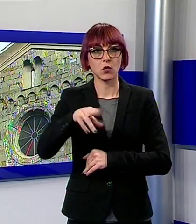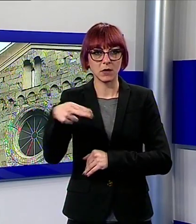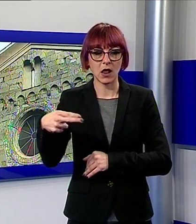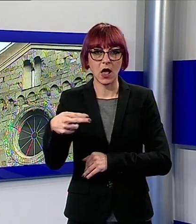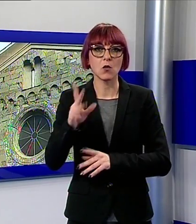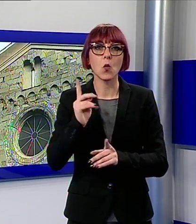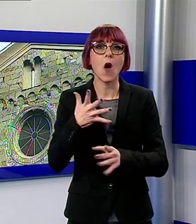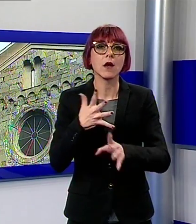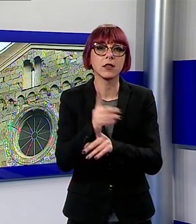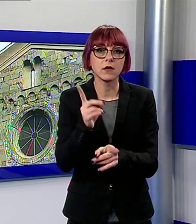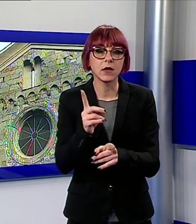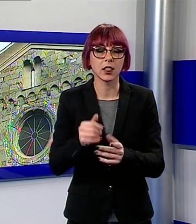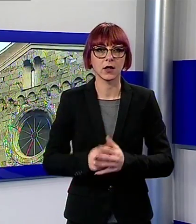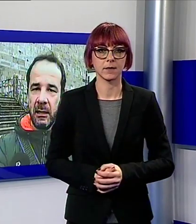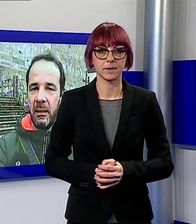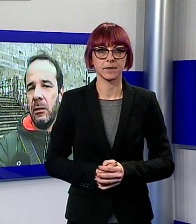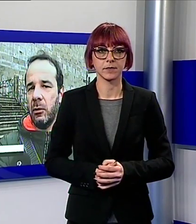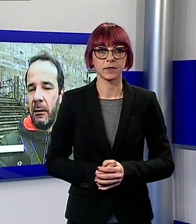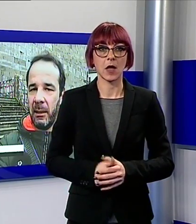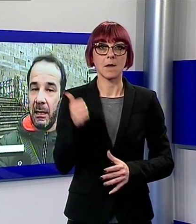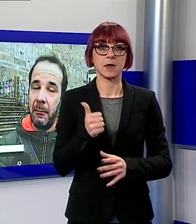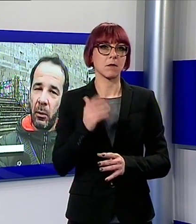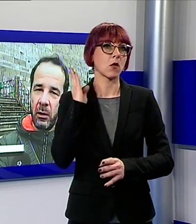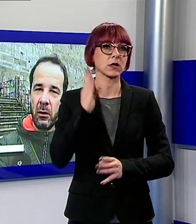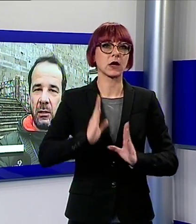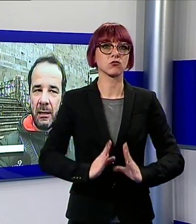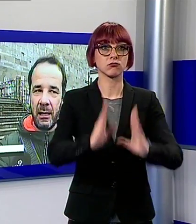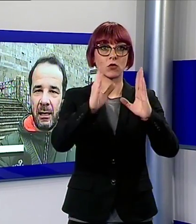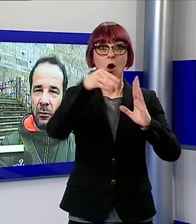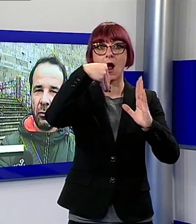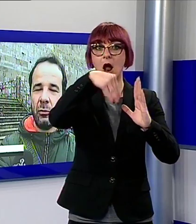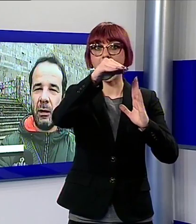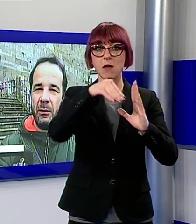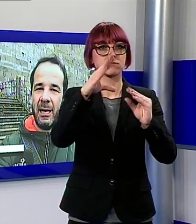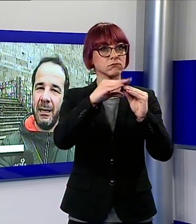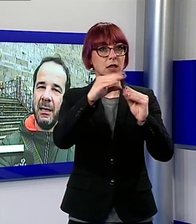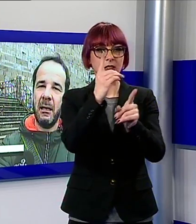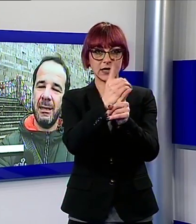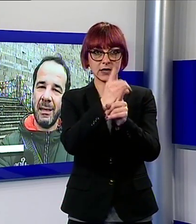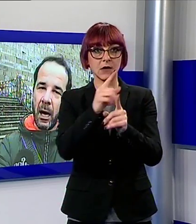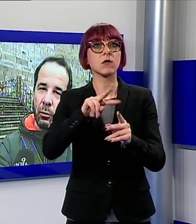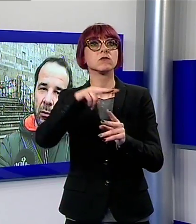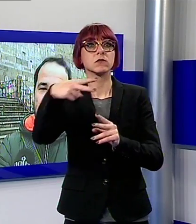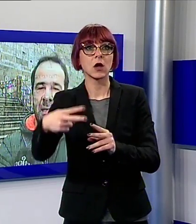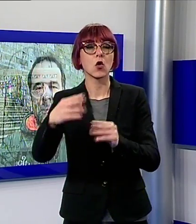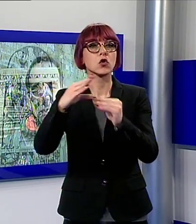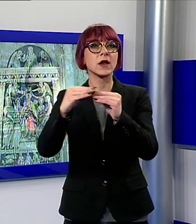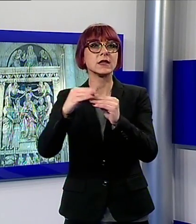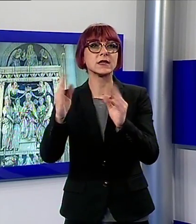Uno dei primi interventi è da fare direttamente sul campanile poi cosa da non sottovalutare è il restauro della pala robbiana